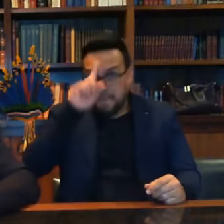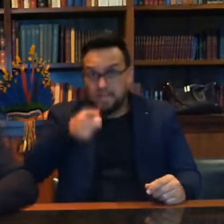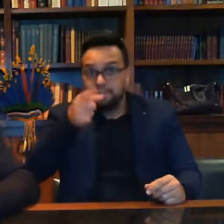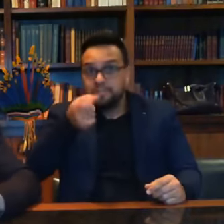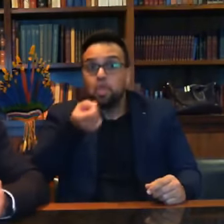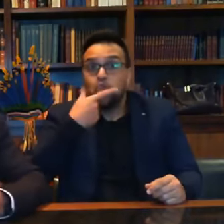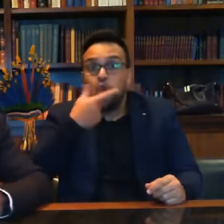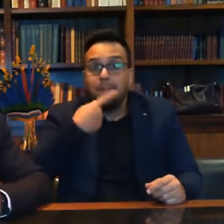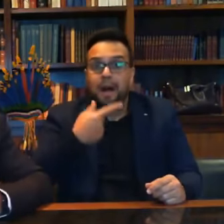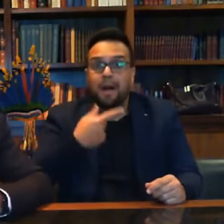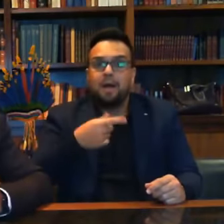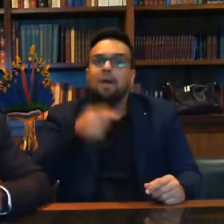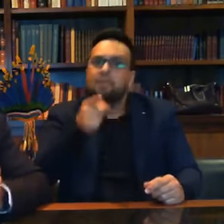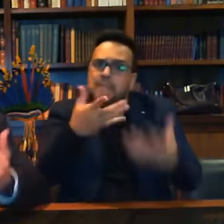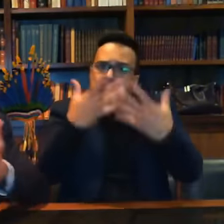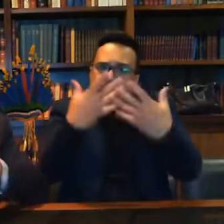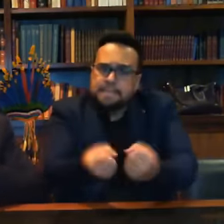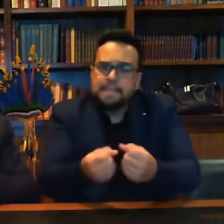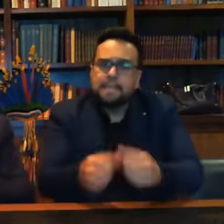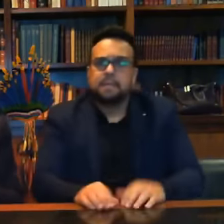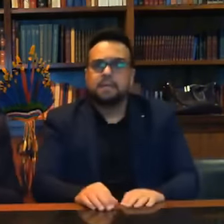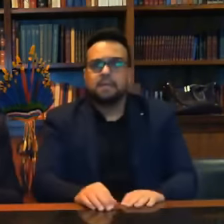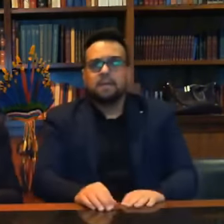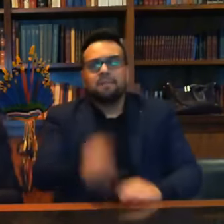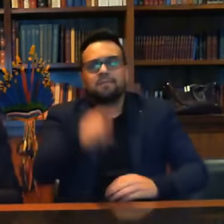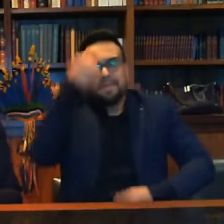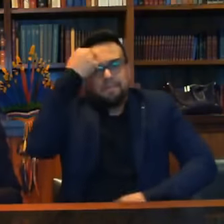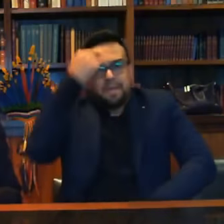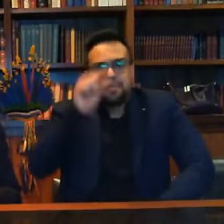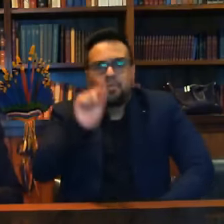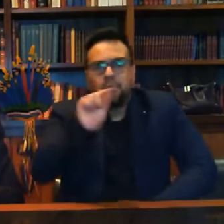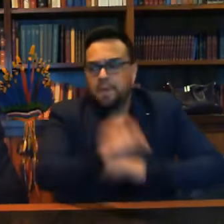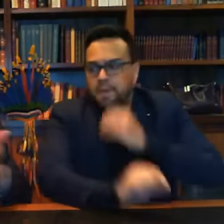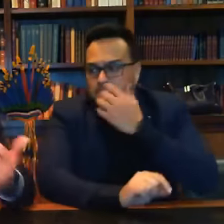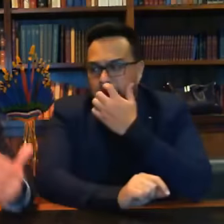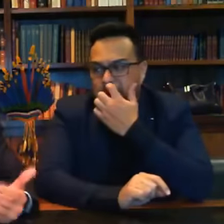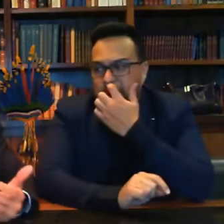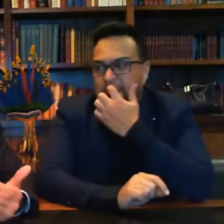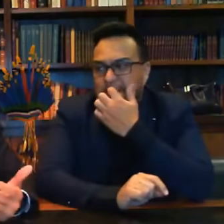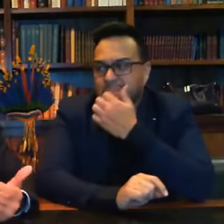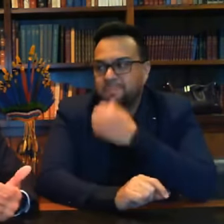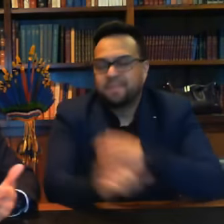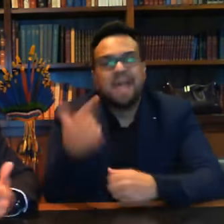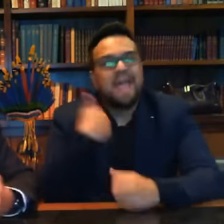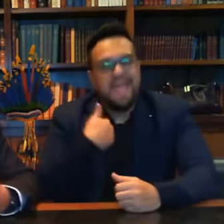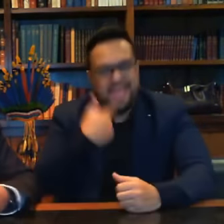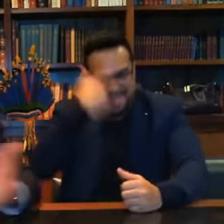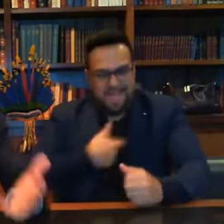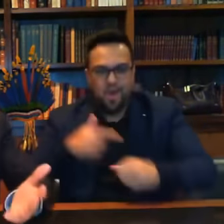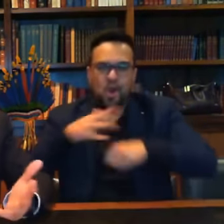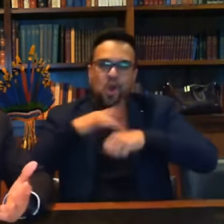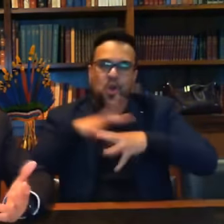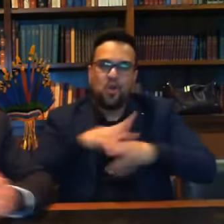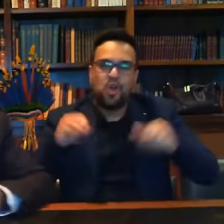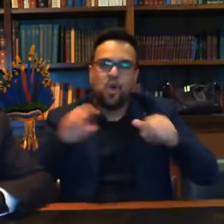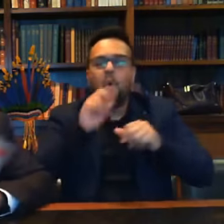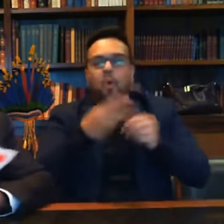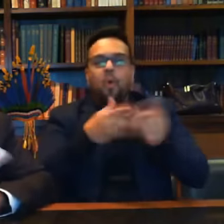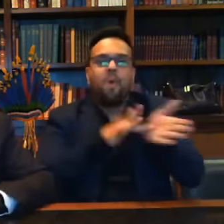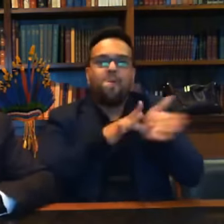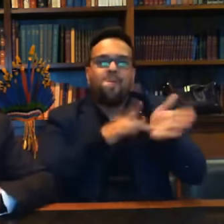Não entre nessa de querer achar que eu agora sou curandeiro ou charlatão.